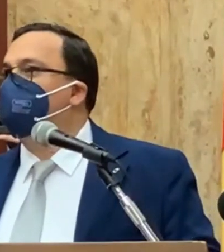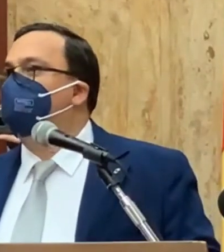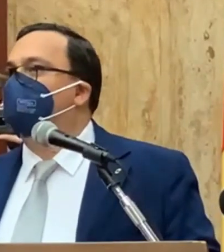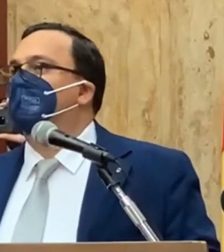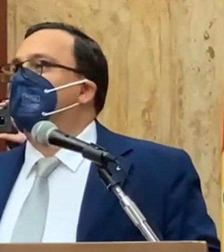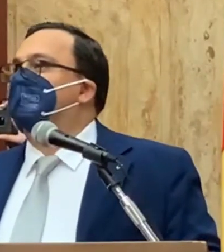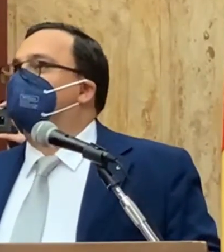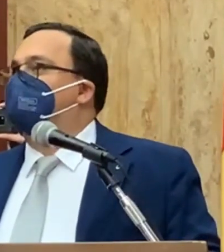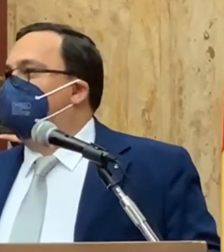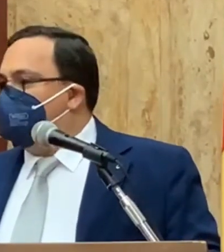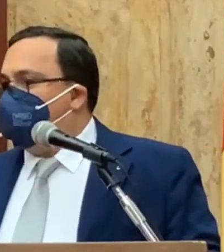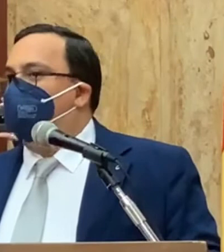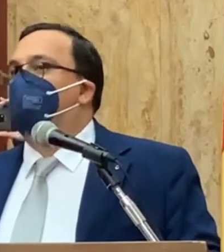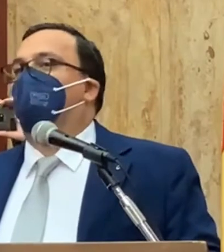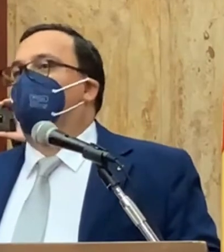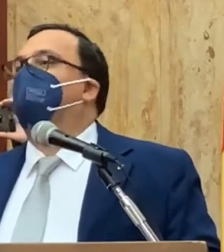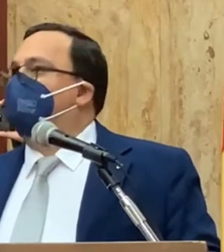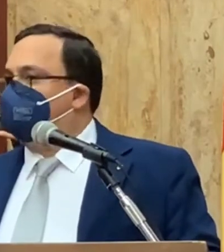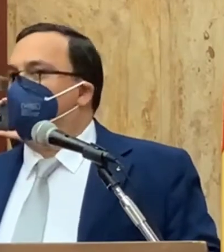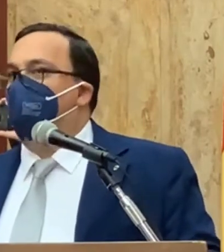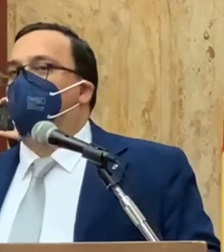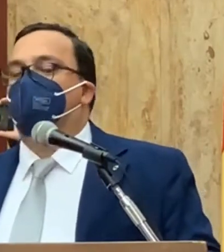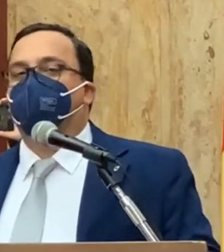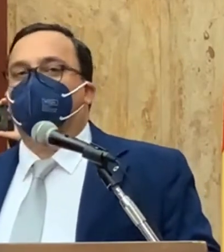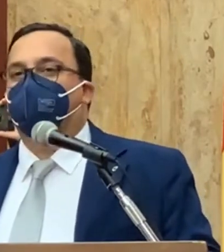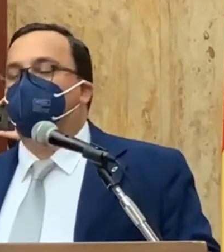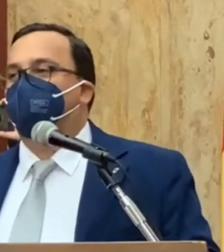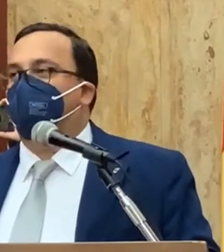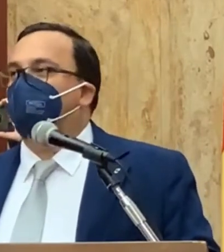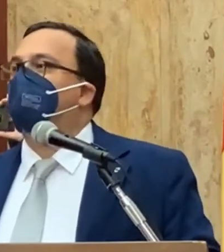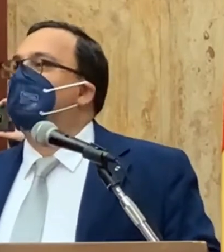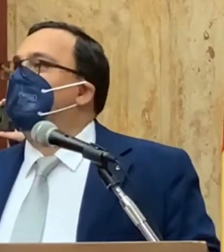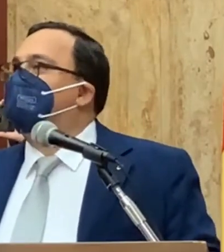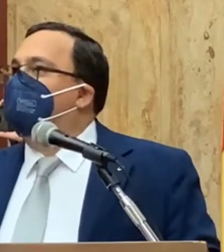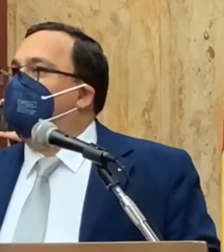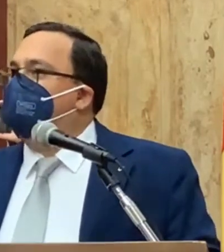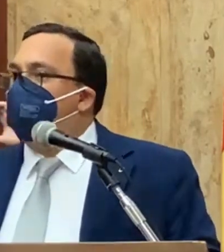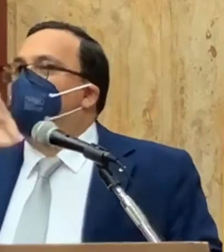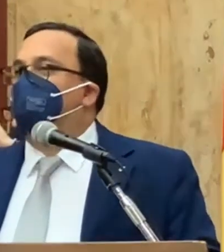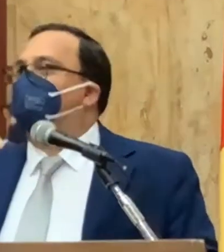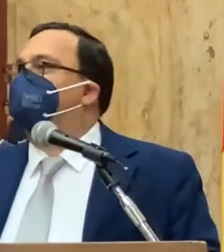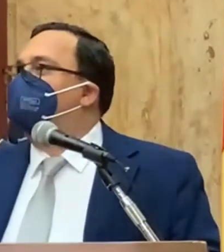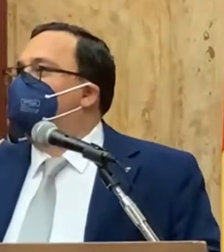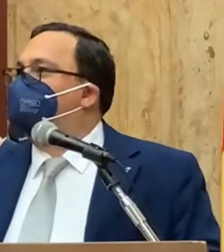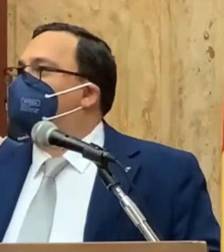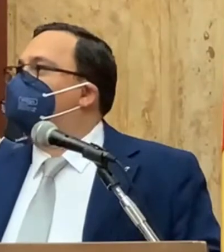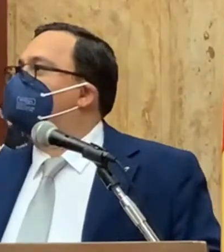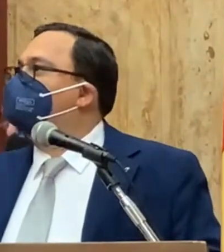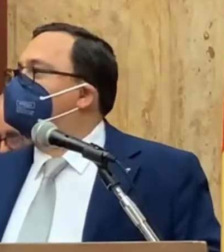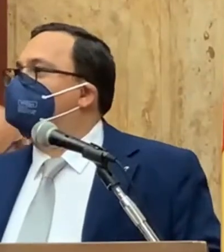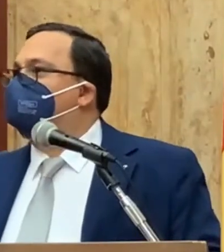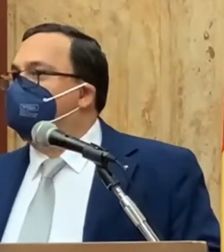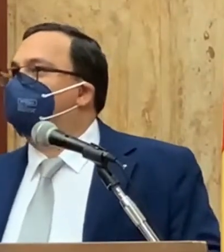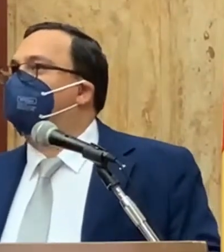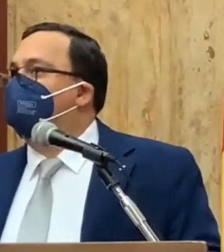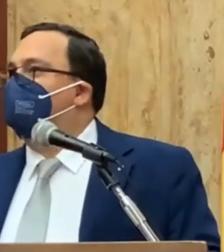senza alcun dubbio, quindi il Consiglio Comunale anche l'ha seguito in questa battaglia. I deputati di Messina hanno risposto, quindi